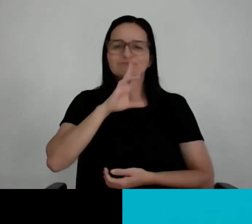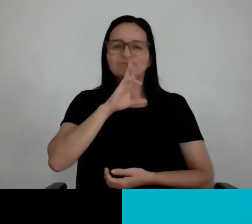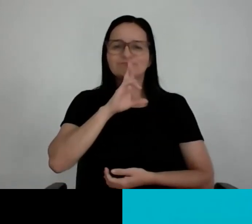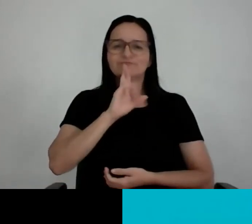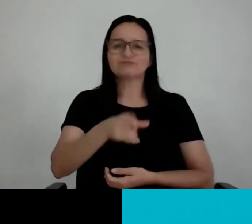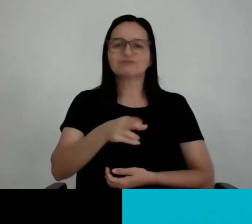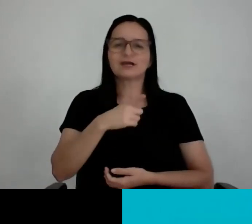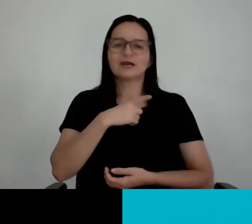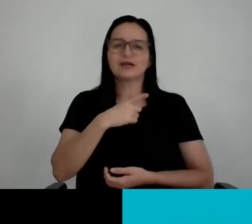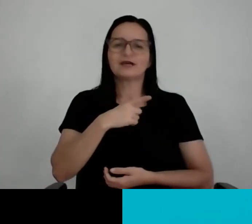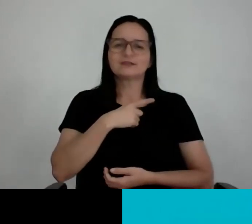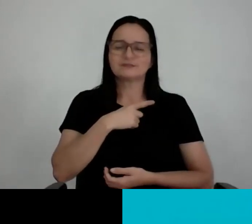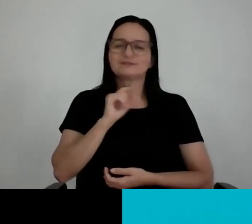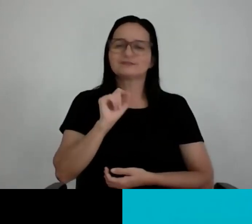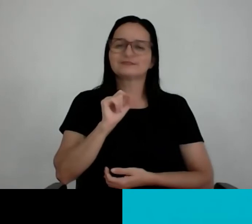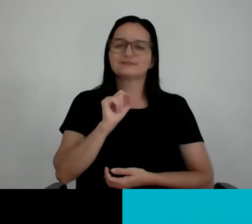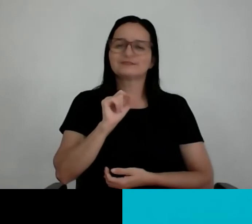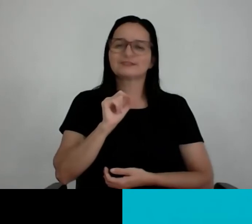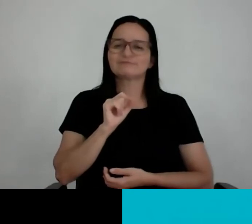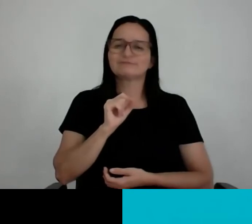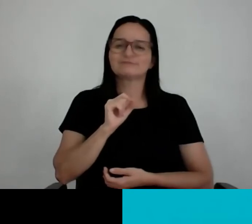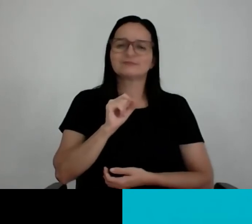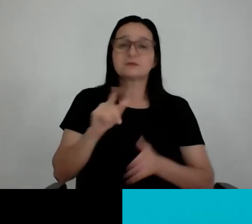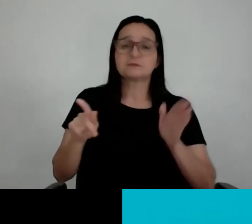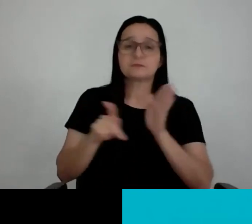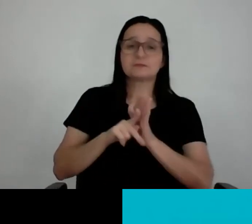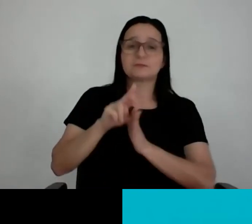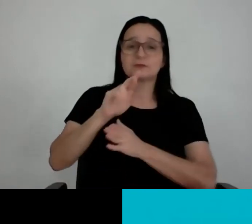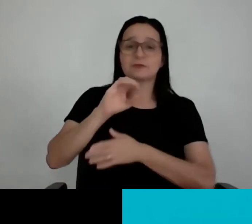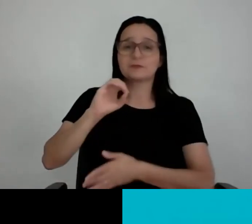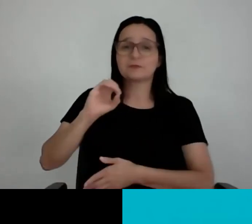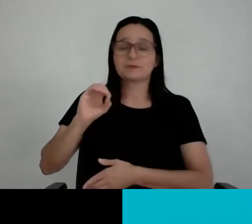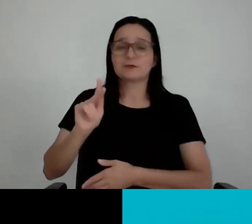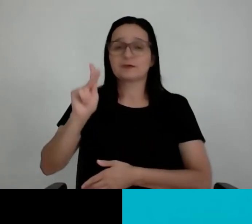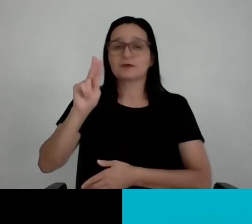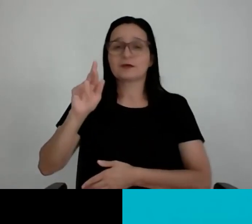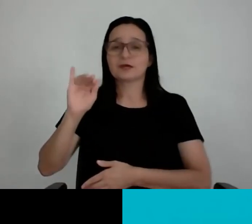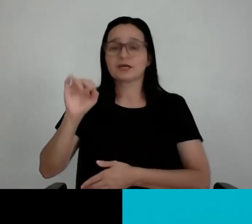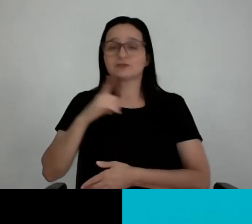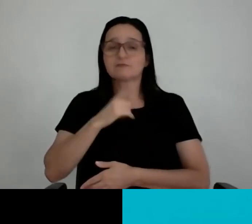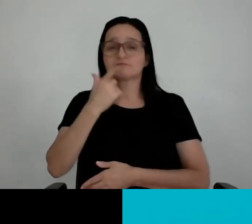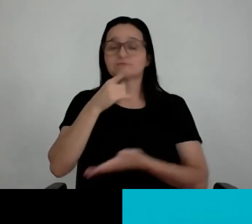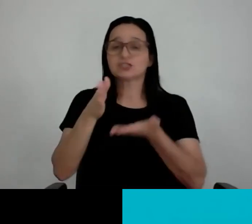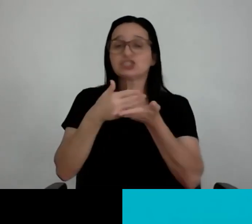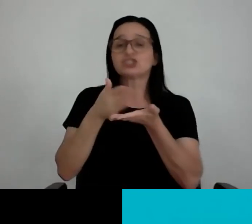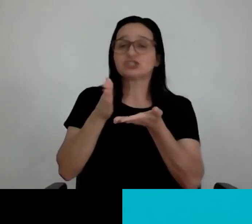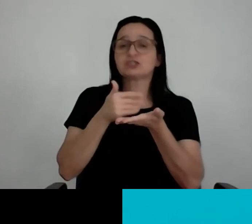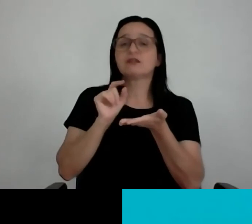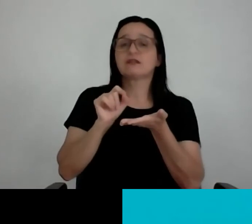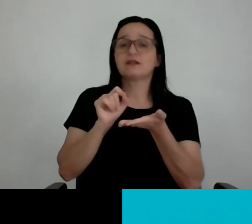Sá, que foi nosso parceiro na edição, da Porto Belo e da Papel Craft, então a conseguiu fazer a edição, e o livro fala